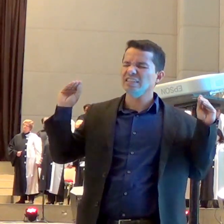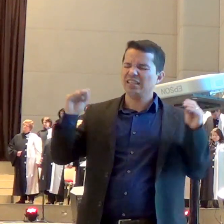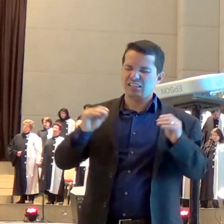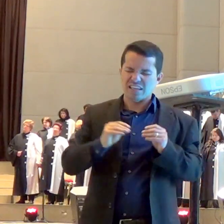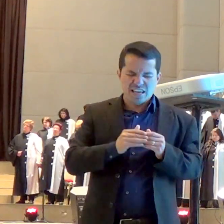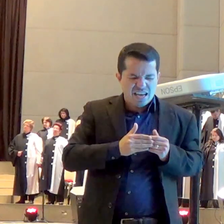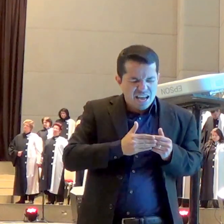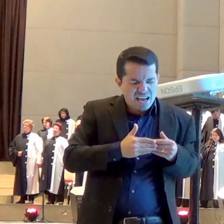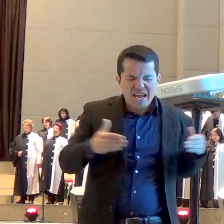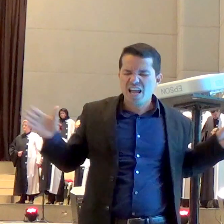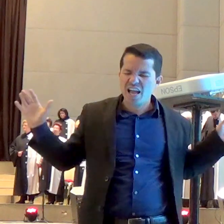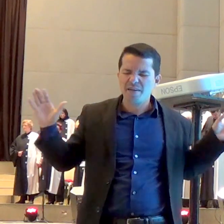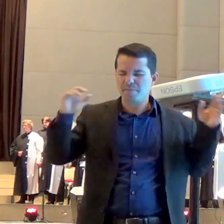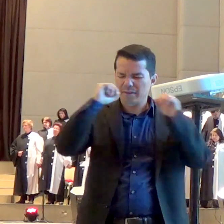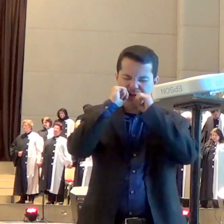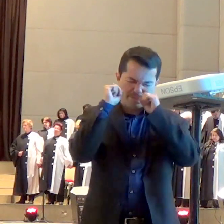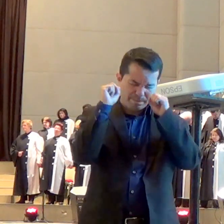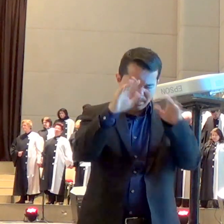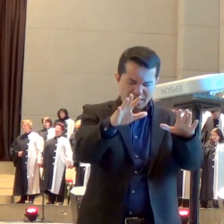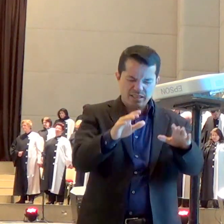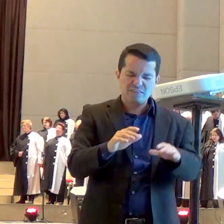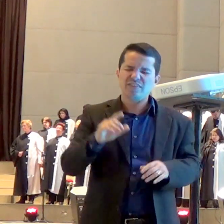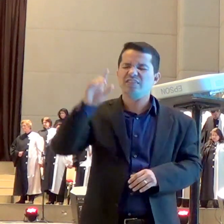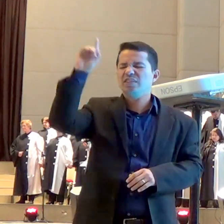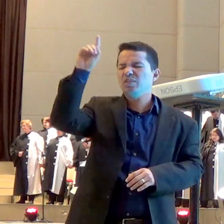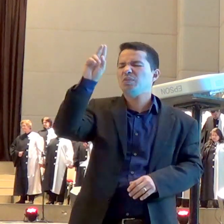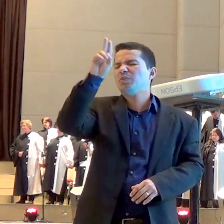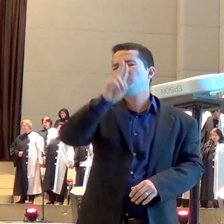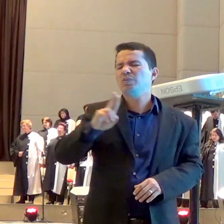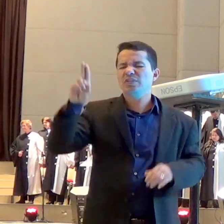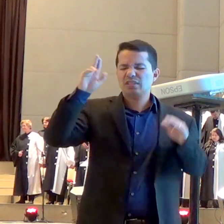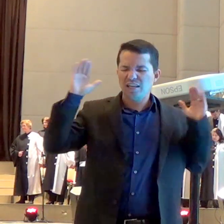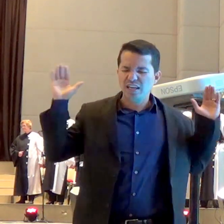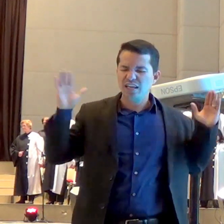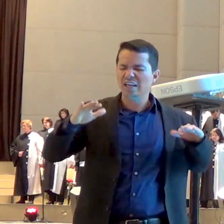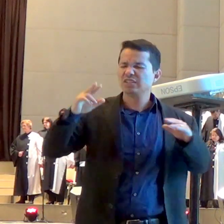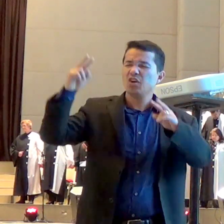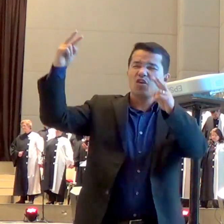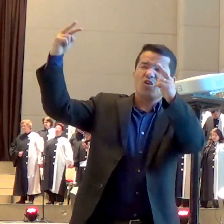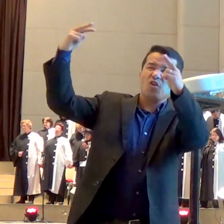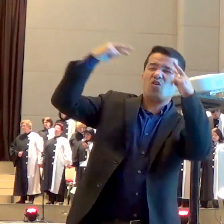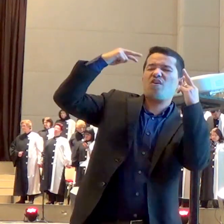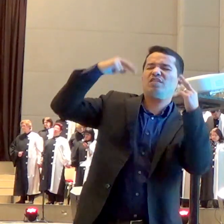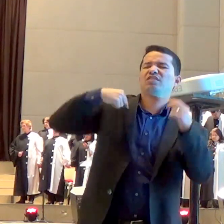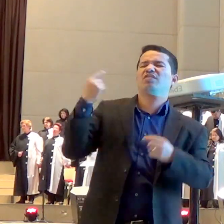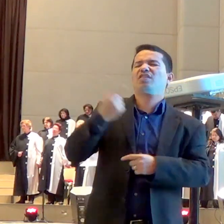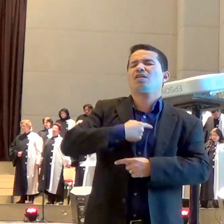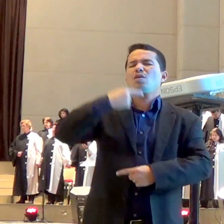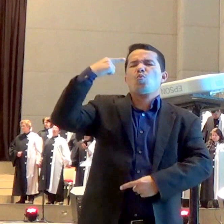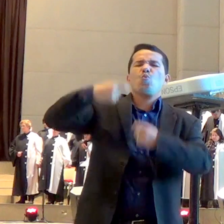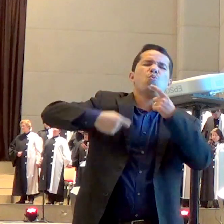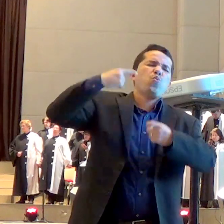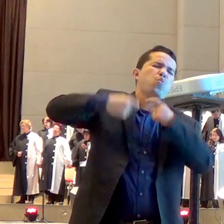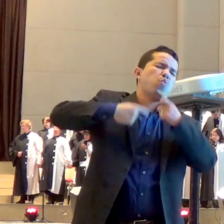instrumentos do Senhor olha para nossa batalha pai tem gente vivendo batalhas mais